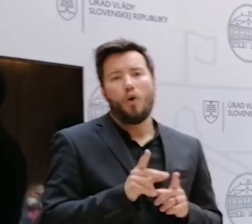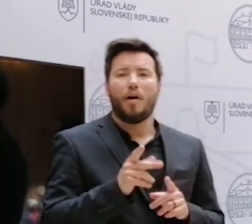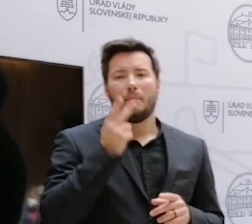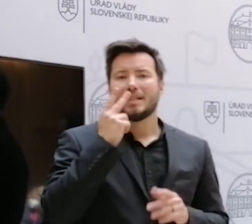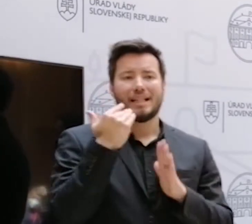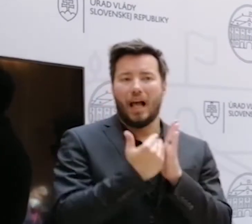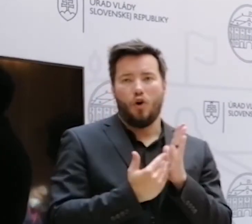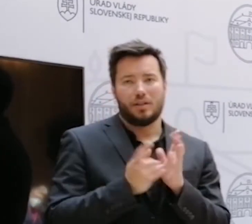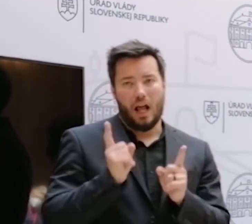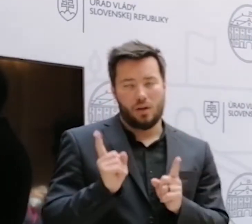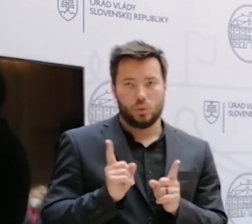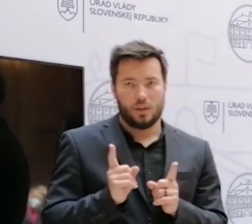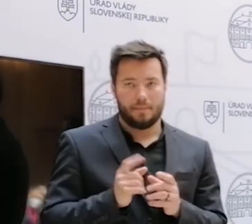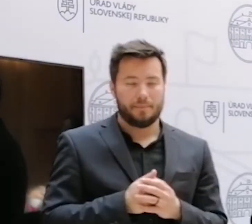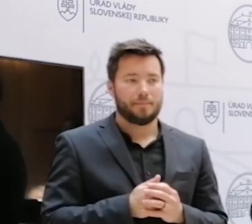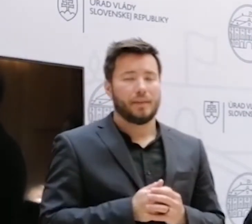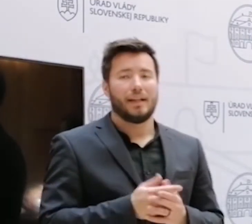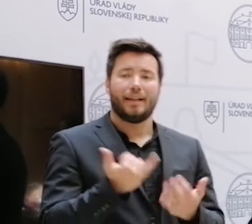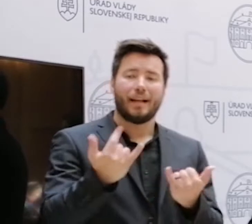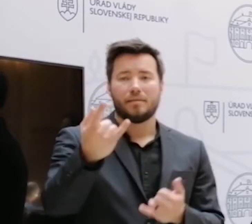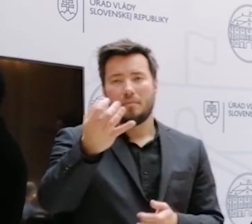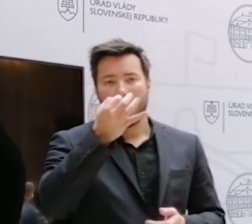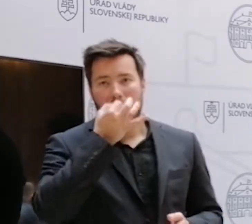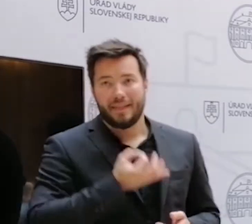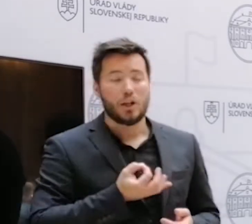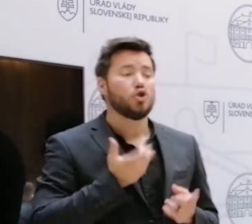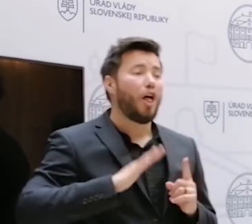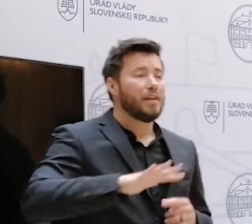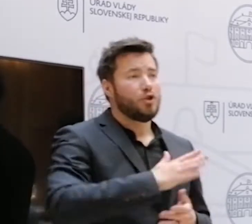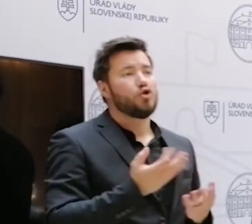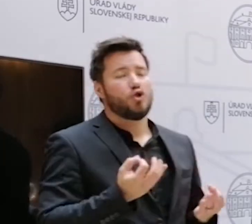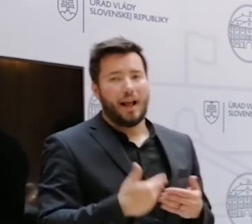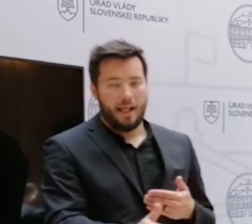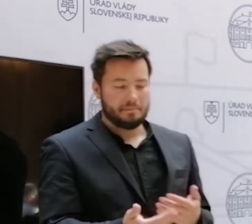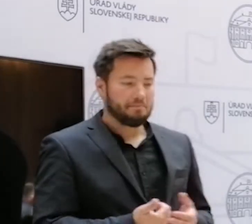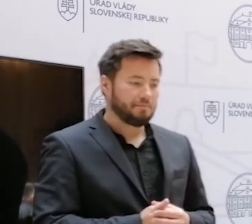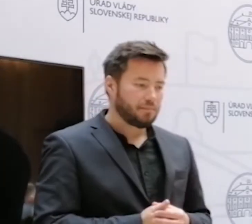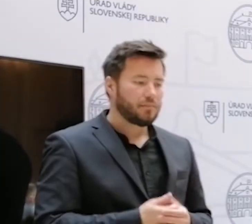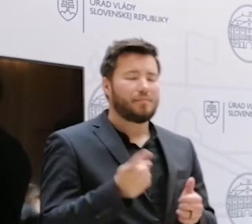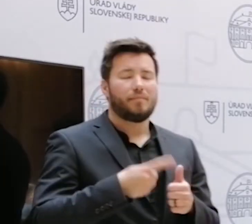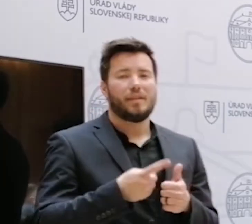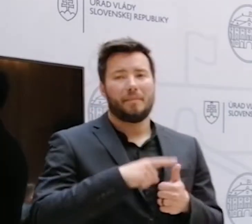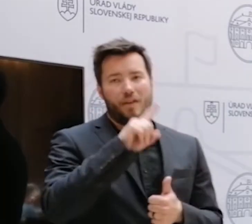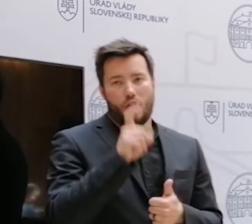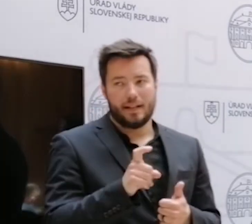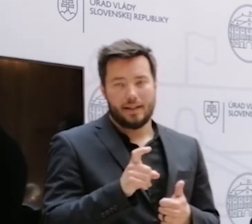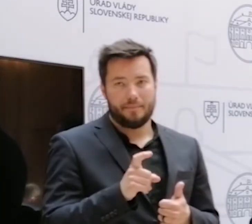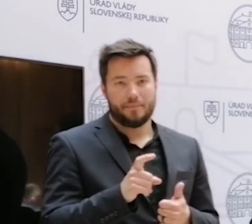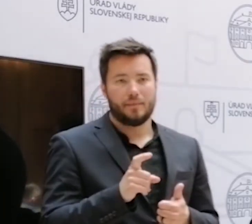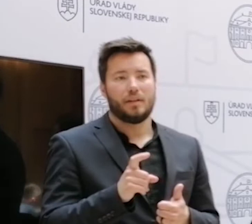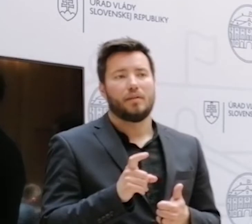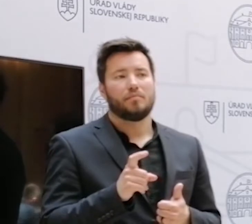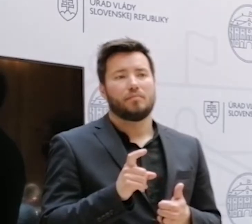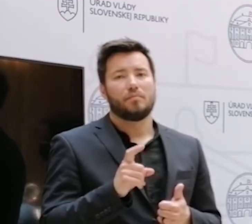činnosti a aj za to postih. A teraz vy sa pýtate, keď sa to deje u nás. Podľa mňa tá prvá otázka je, že musia sa s